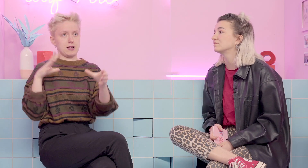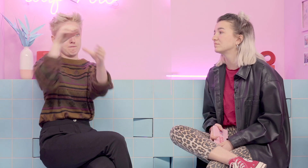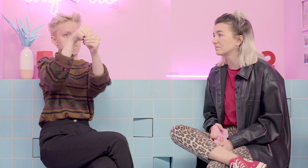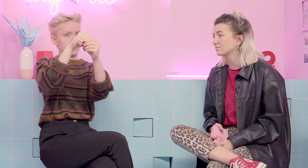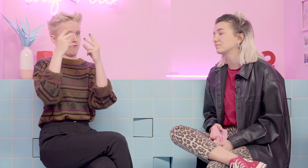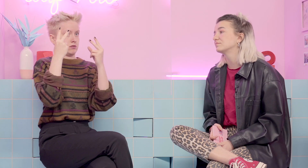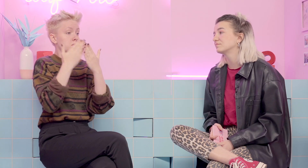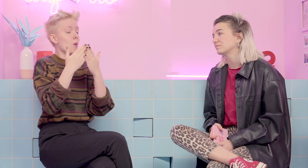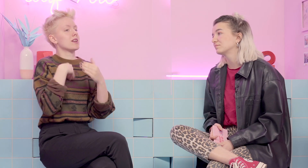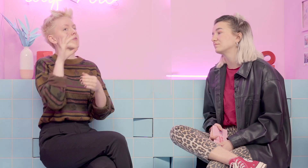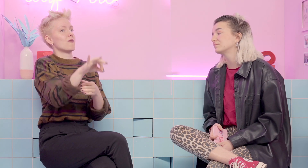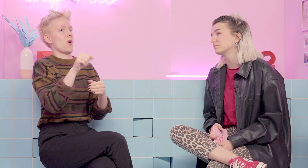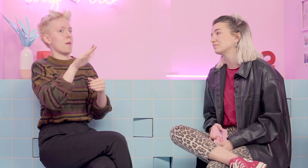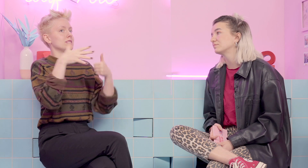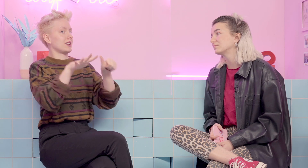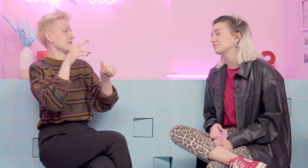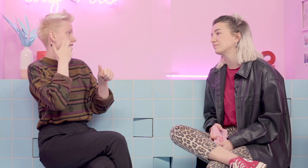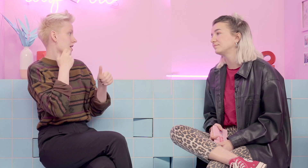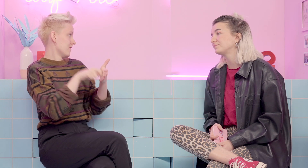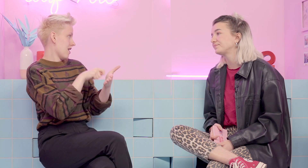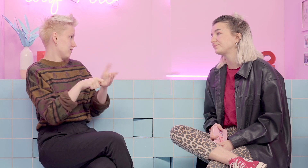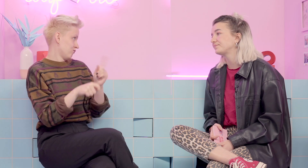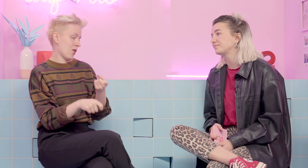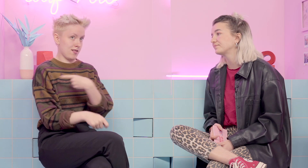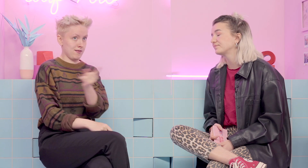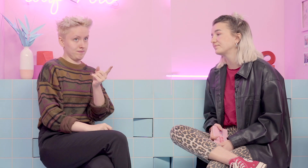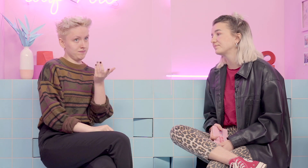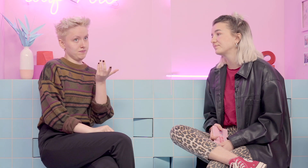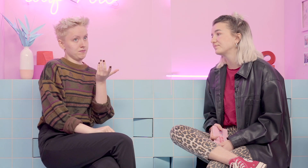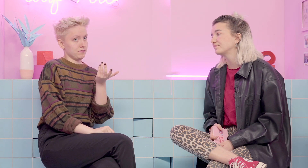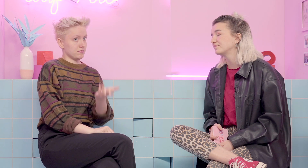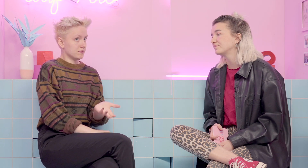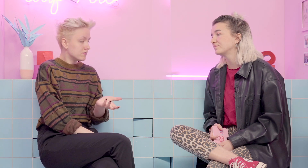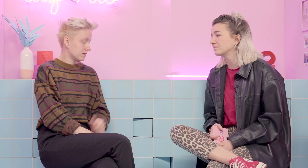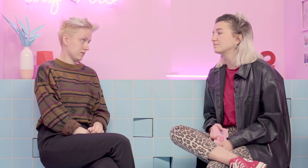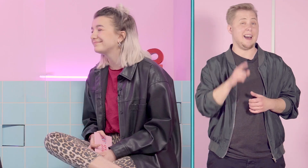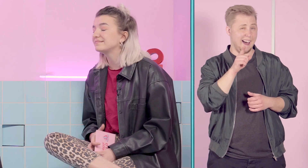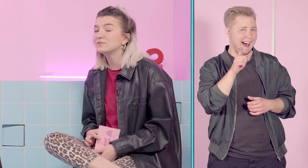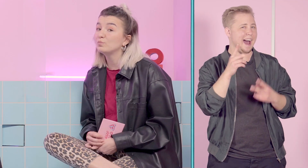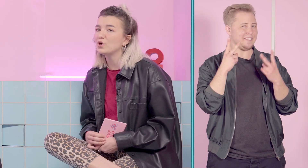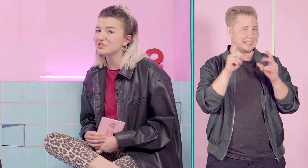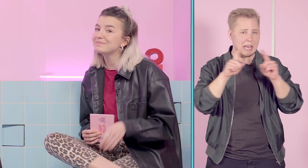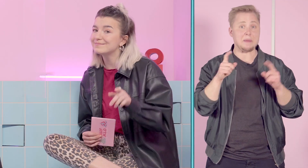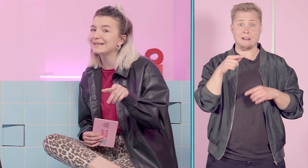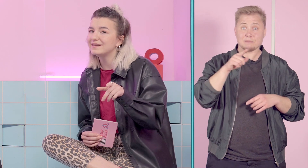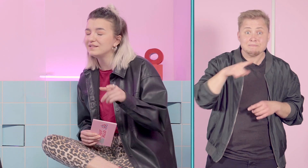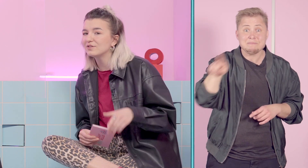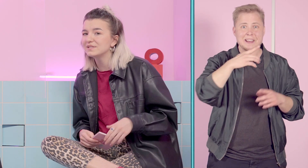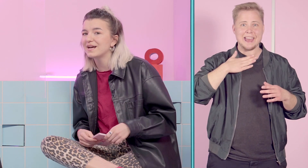Politik eben auch mehr Jugendliche sich beteiligen können. Und daher sollte das Wahlalter auf jeden Fall ab 16 sein. Good point. Schreibt das mal gerne in die Kommentare,